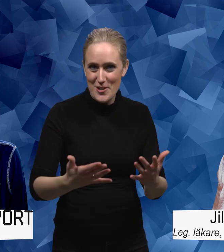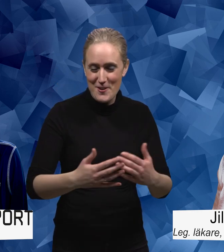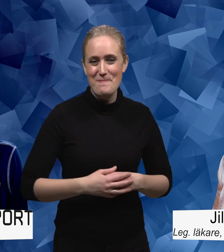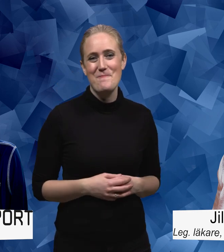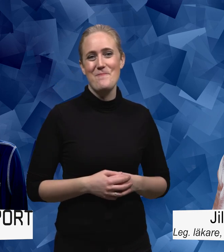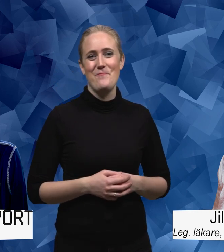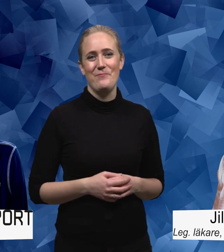syns Tack